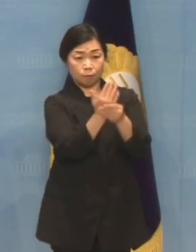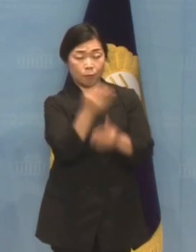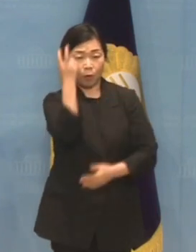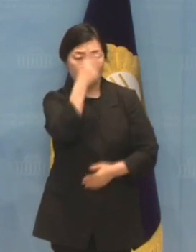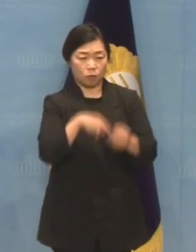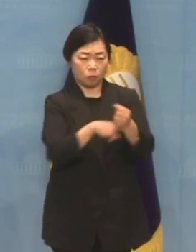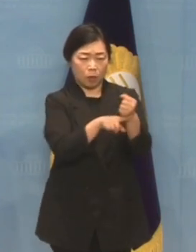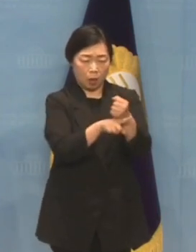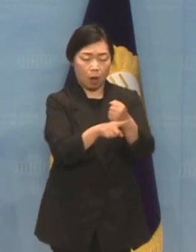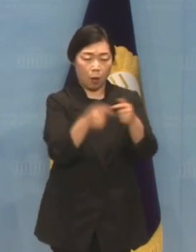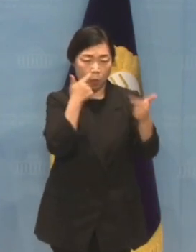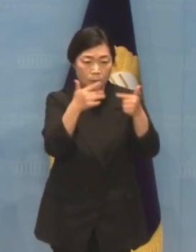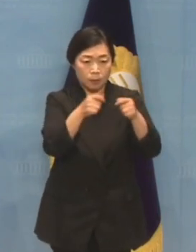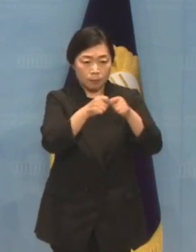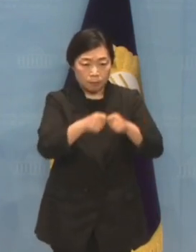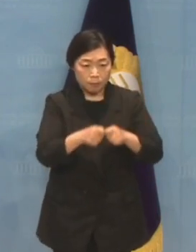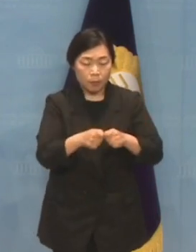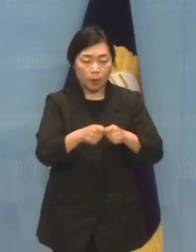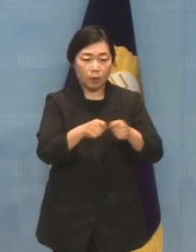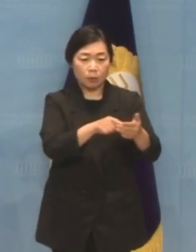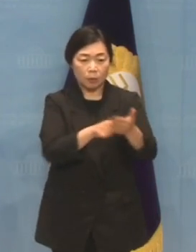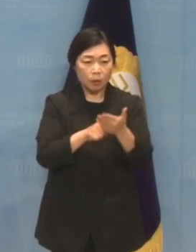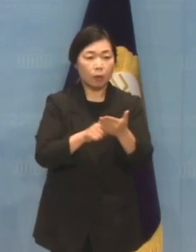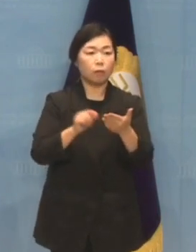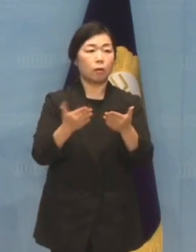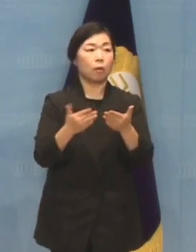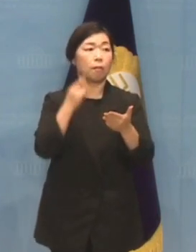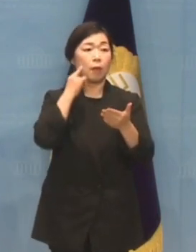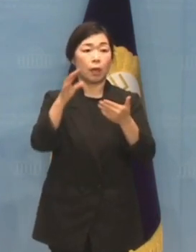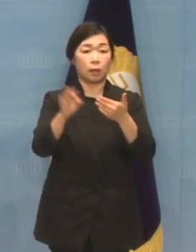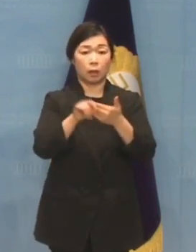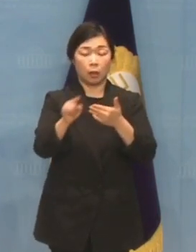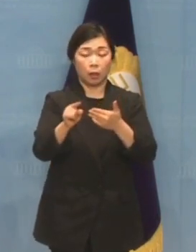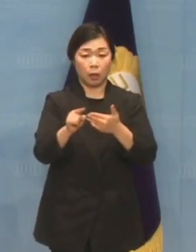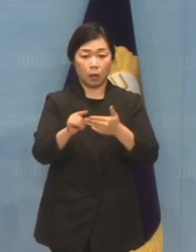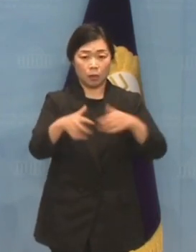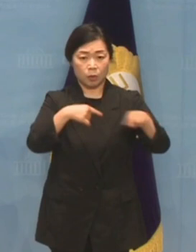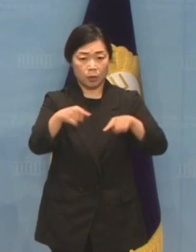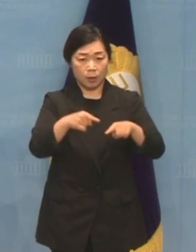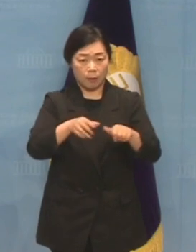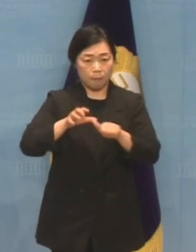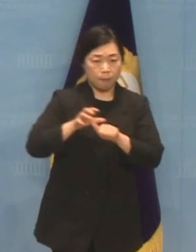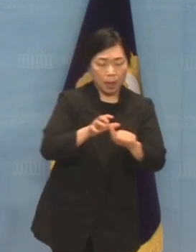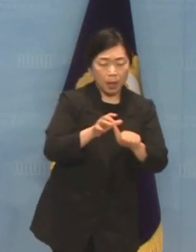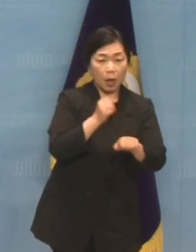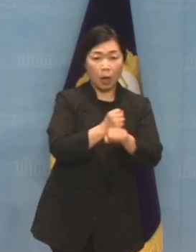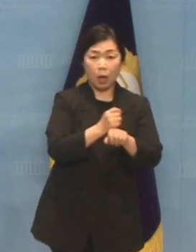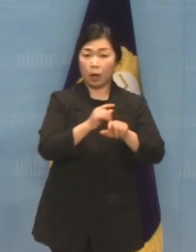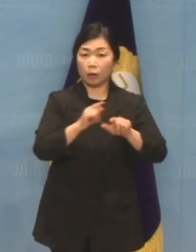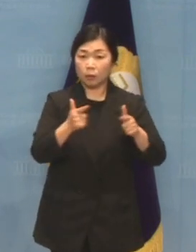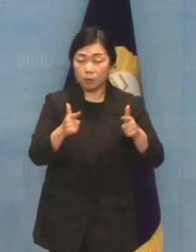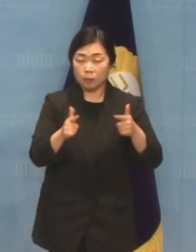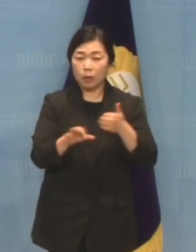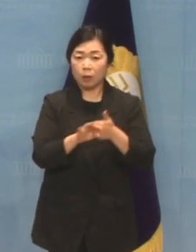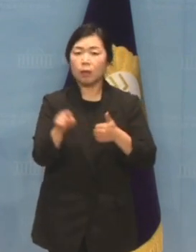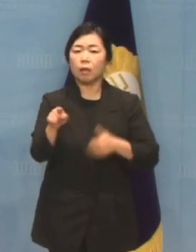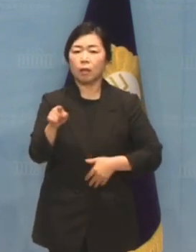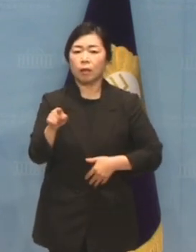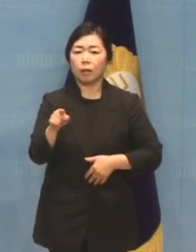밝혀질 것이며 이 과정에서 만약 정치적 압력을 행사하려 한다면 민주당은 비리